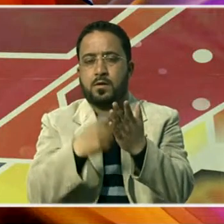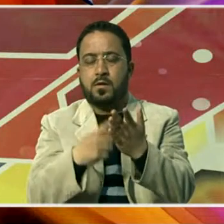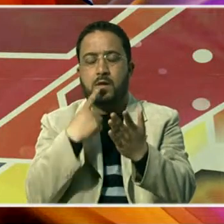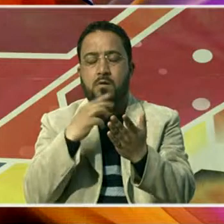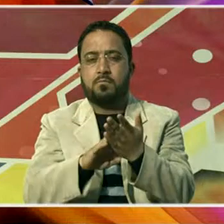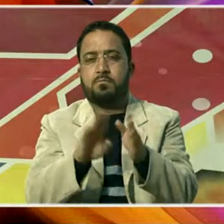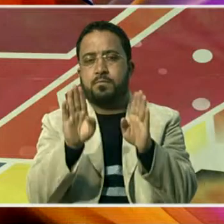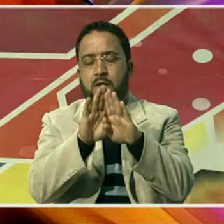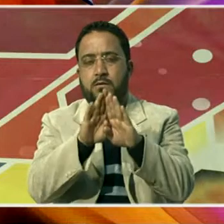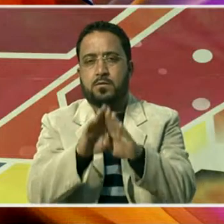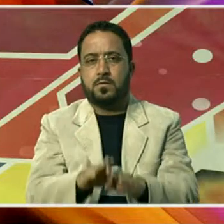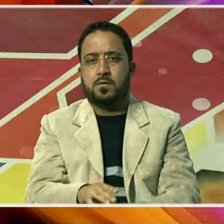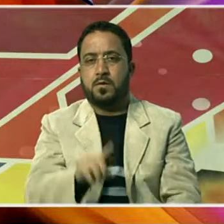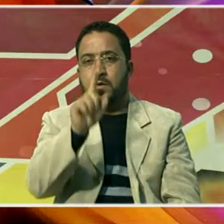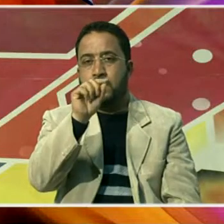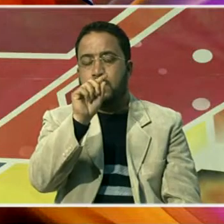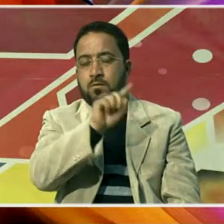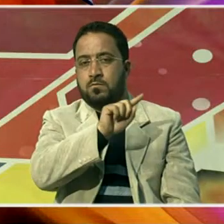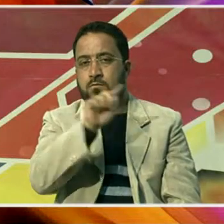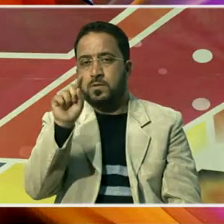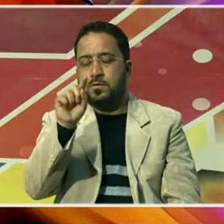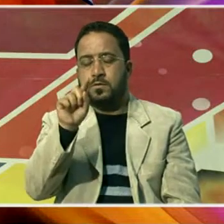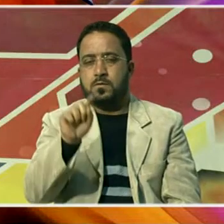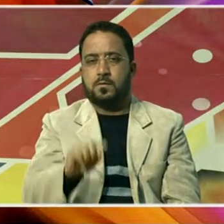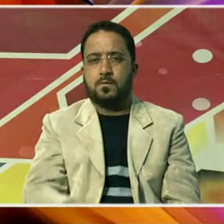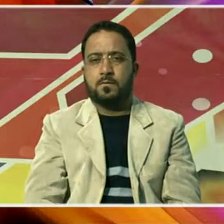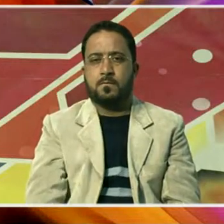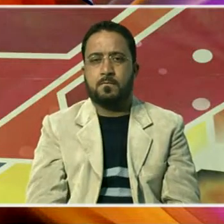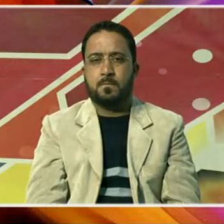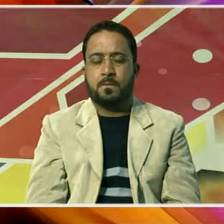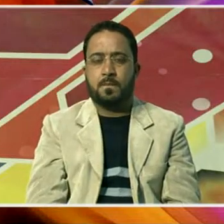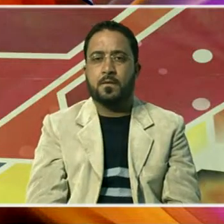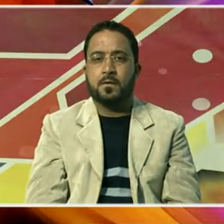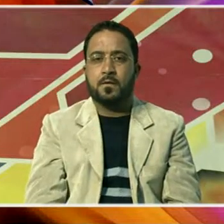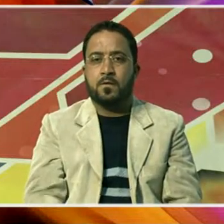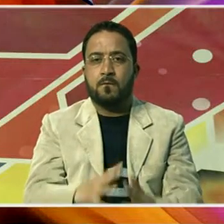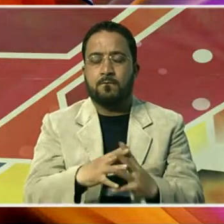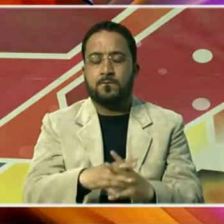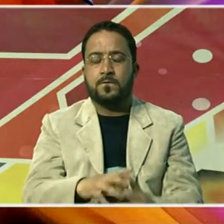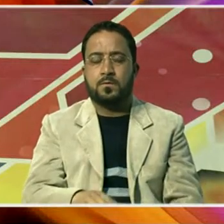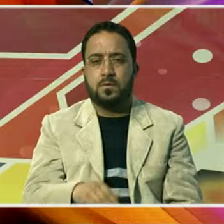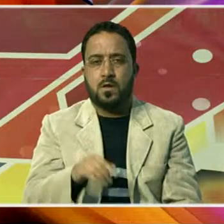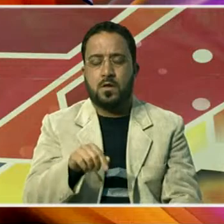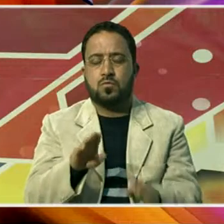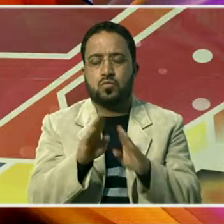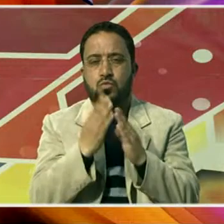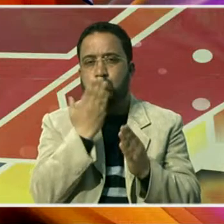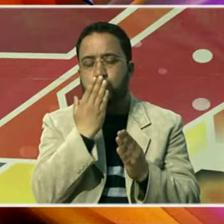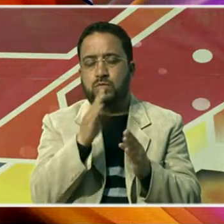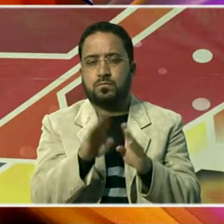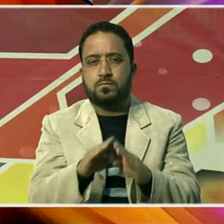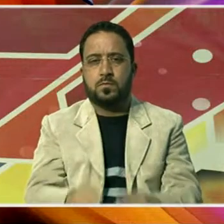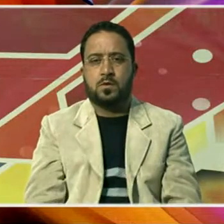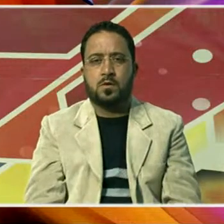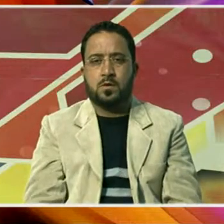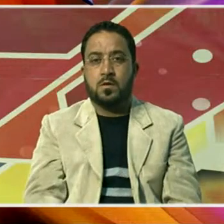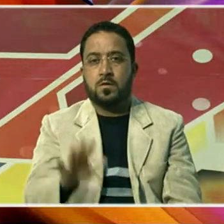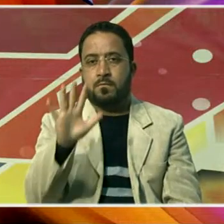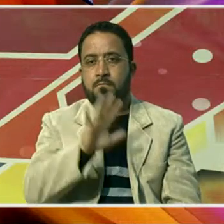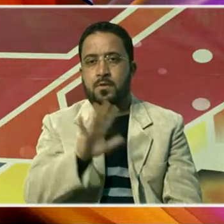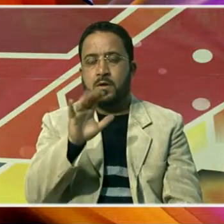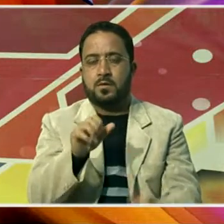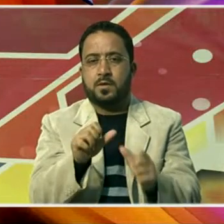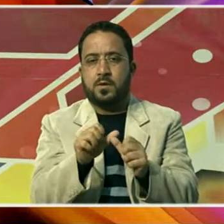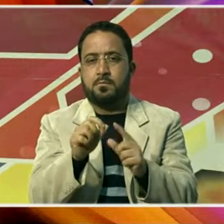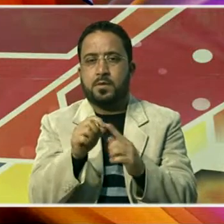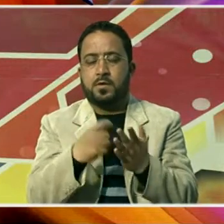جبکہ دسویں سے بارمے جماعت تک تمام تعلیمی ادارے آج یعنی پانچ اپریل سے